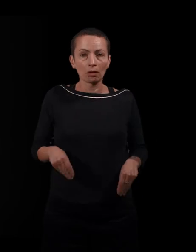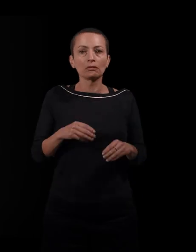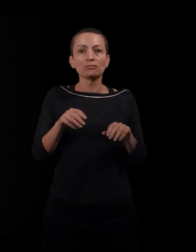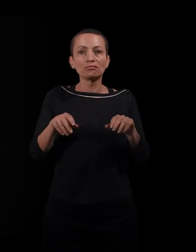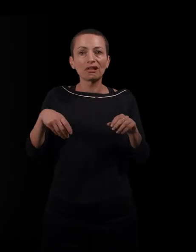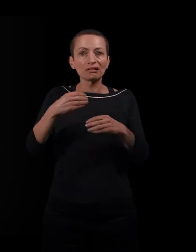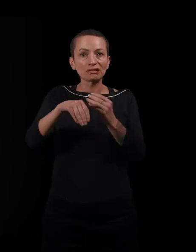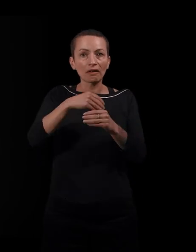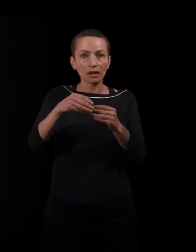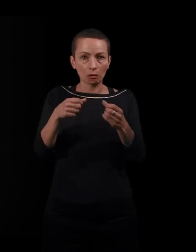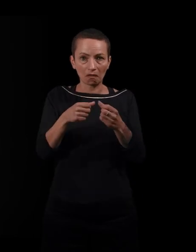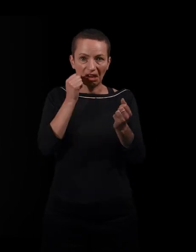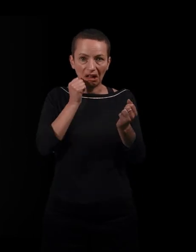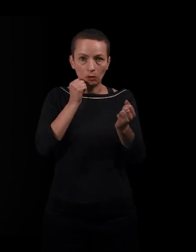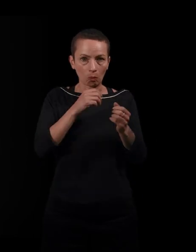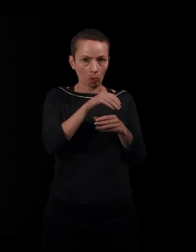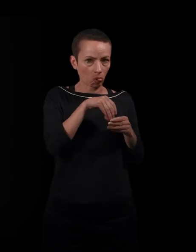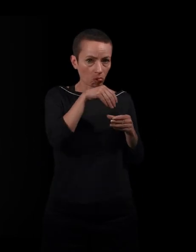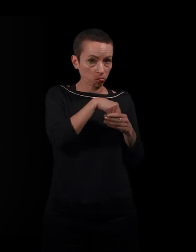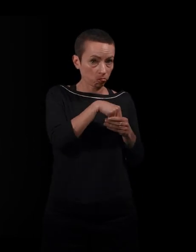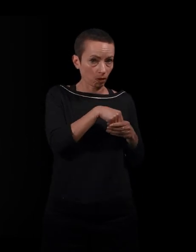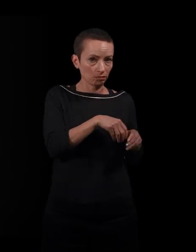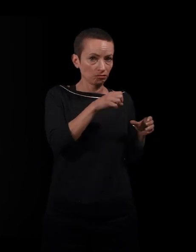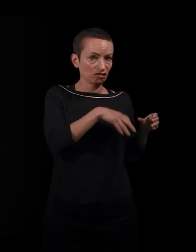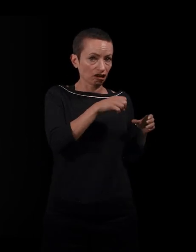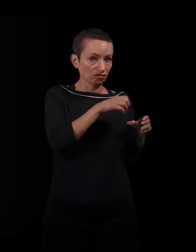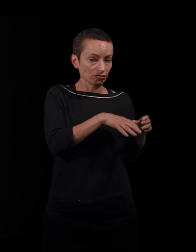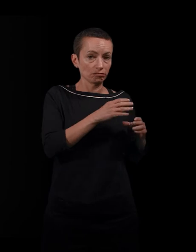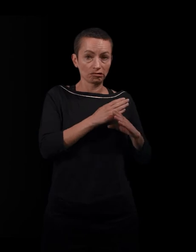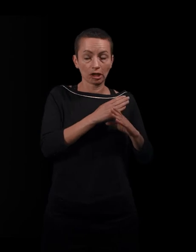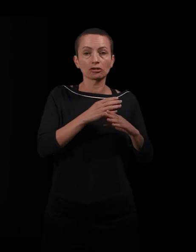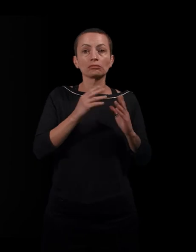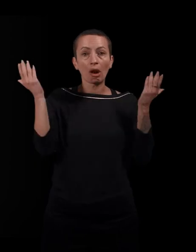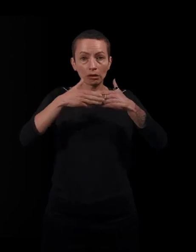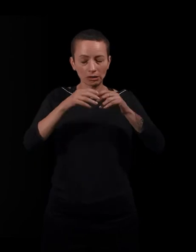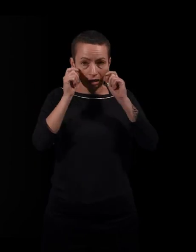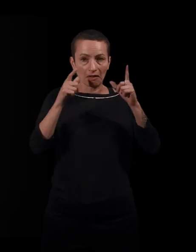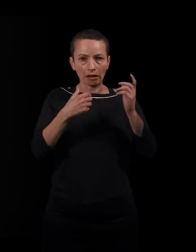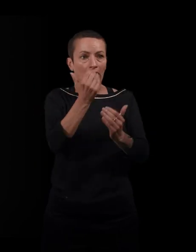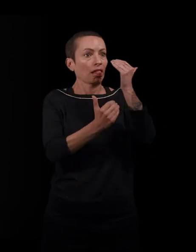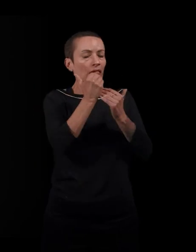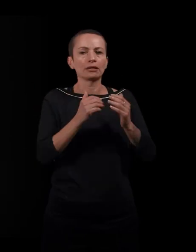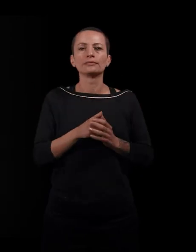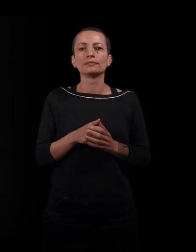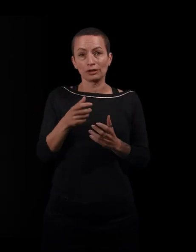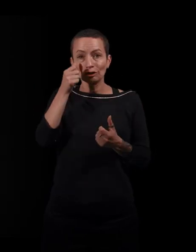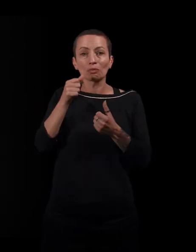pâtisseries qu'elle grise dans son sac à main. Quand elle se réveille au milieu de la nuit, elle se gave. Moi, je me souviens de ma grand-mère Viviane.